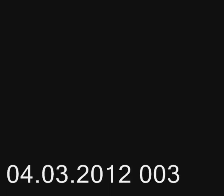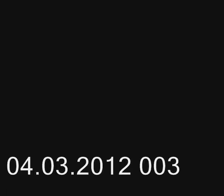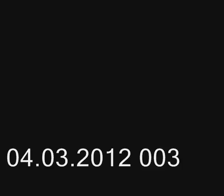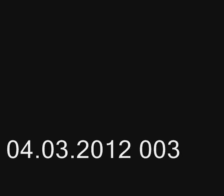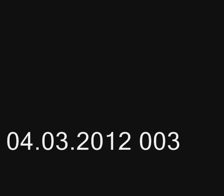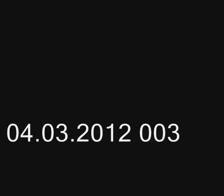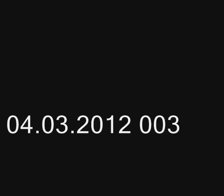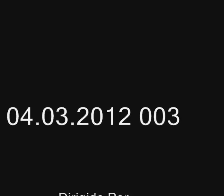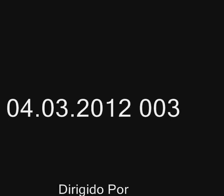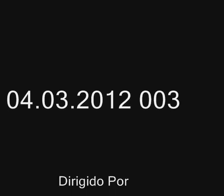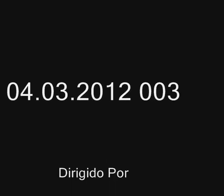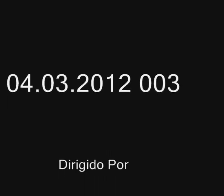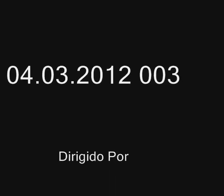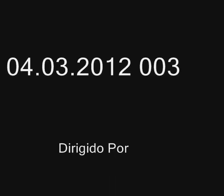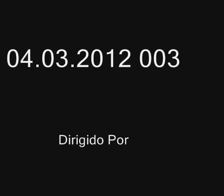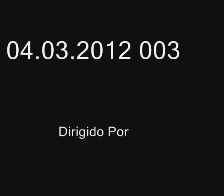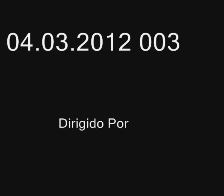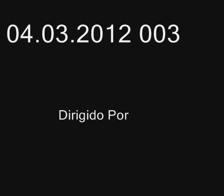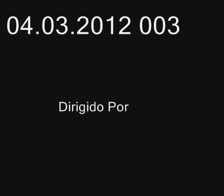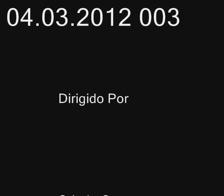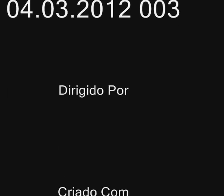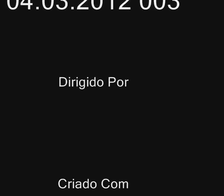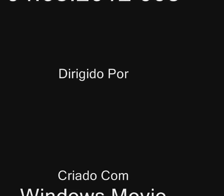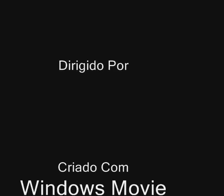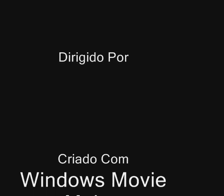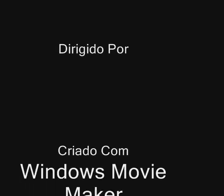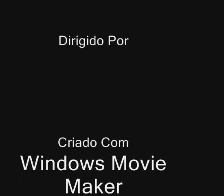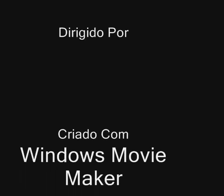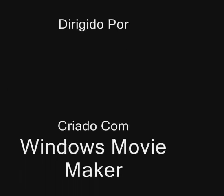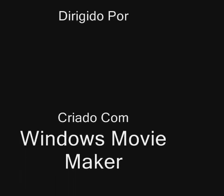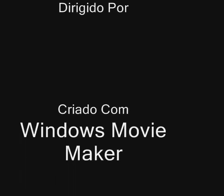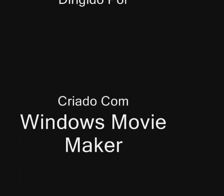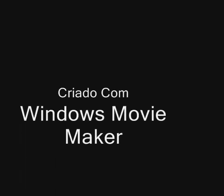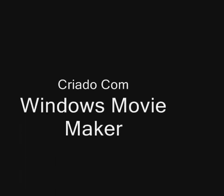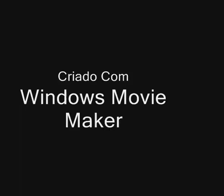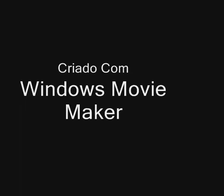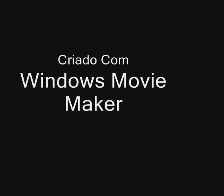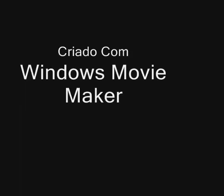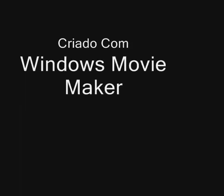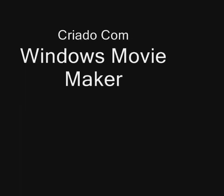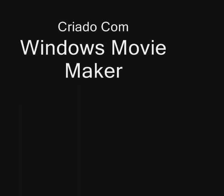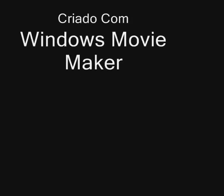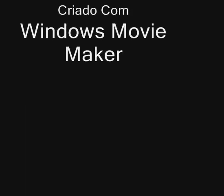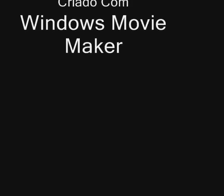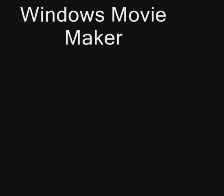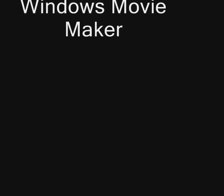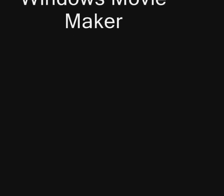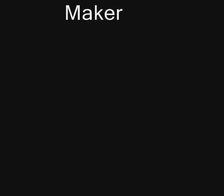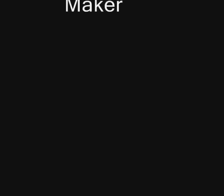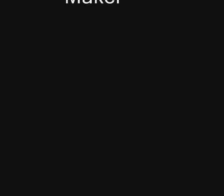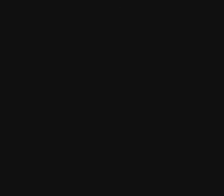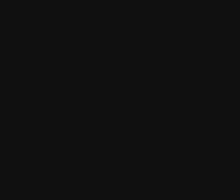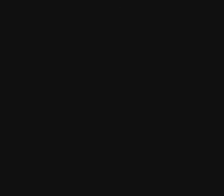quero